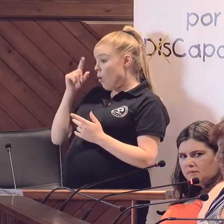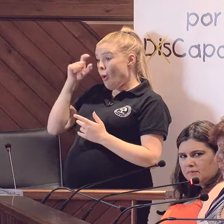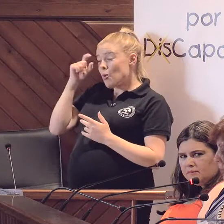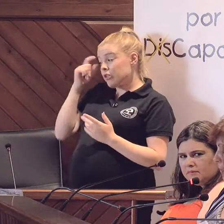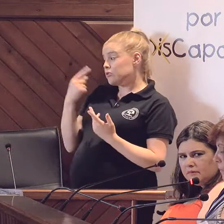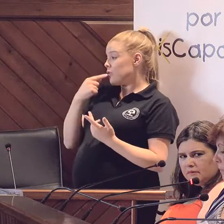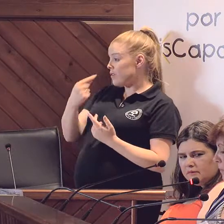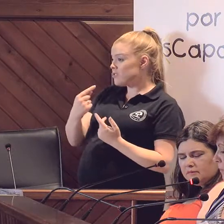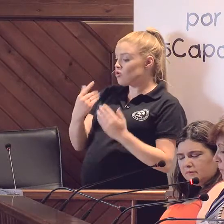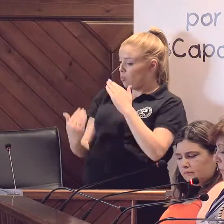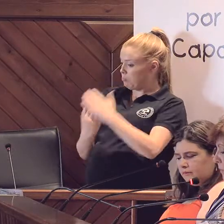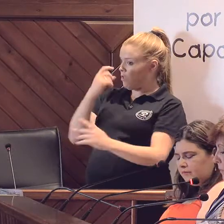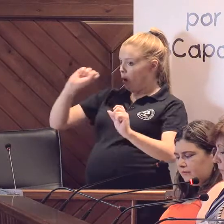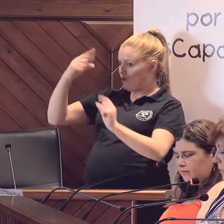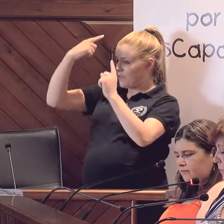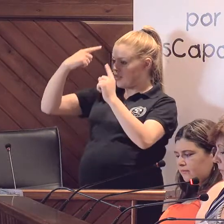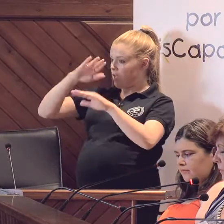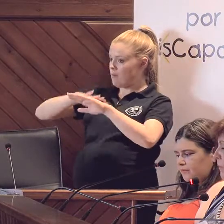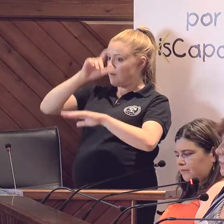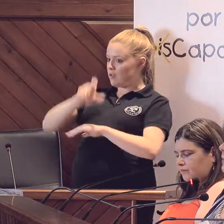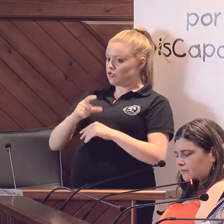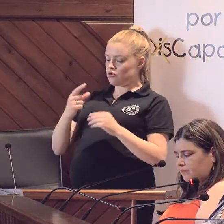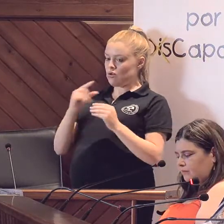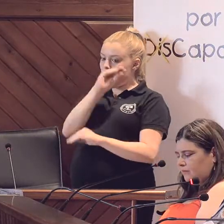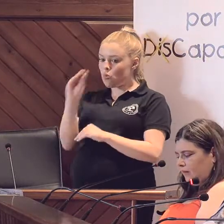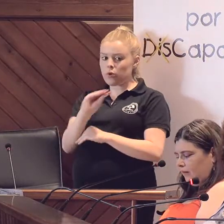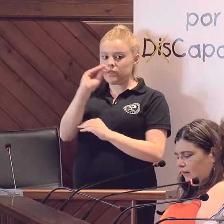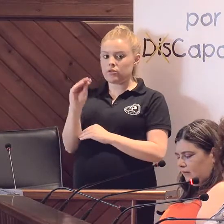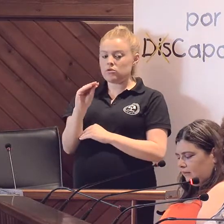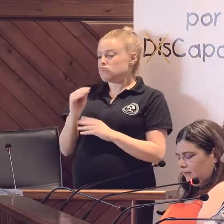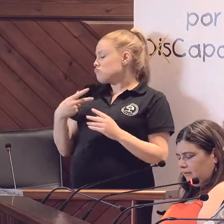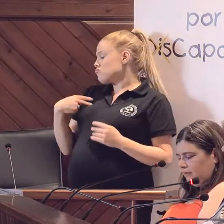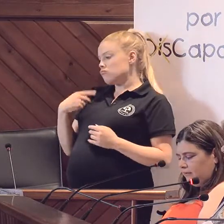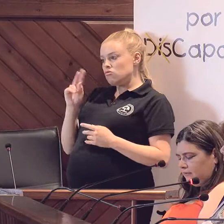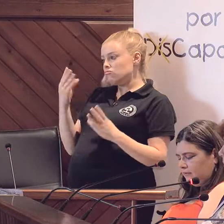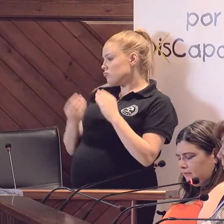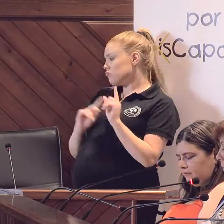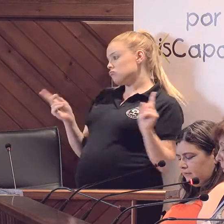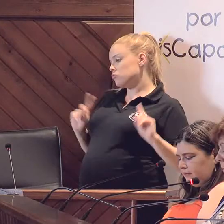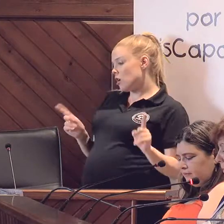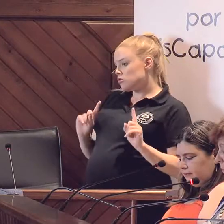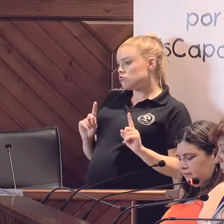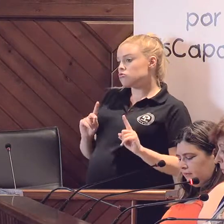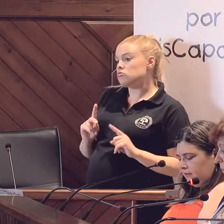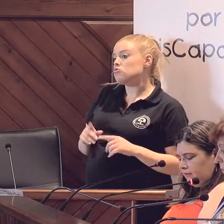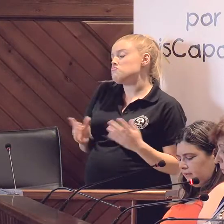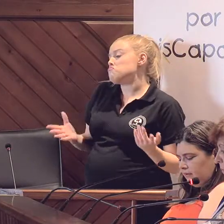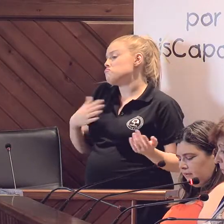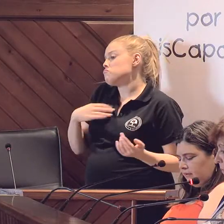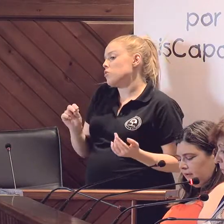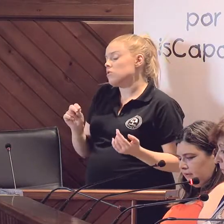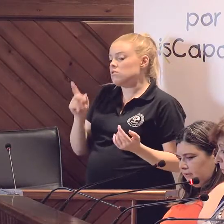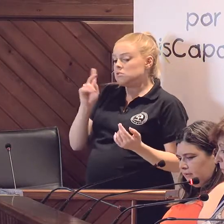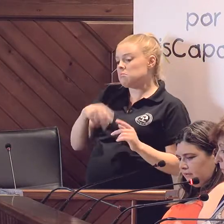día de institucionalizar, el día del cuidador, pues no se ha hecho, no se ha llevado a cabo. Posiblemente sea, a lo mejor, una desacción por